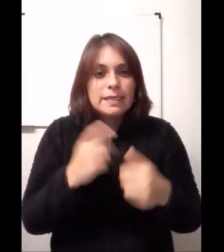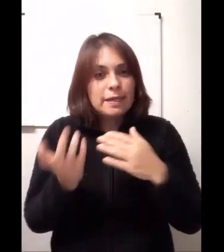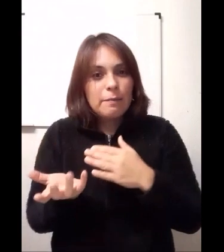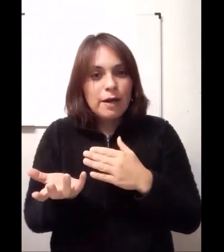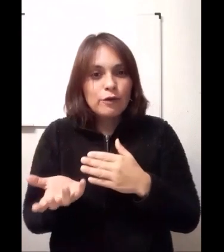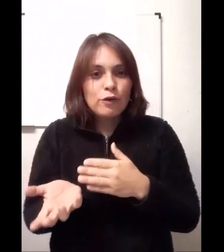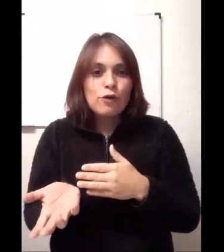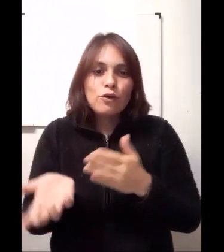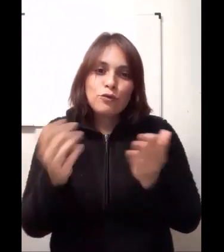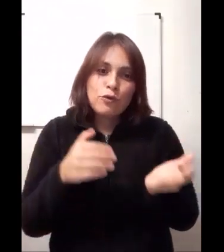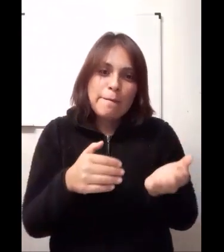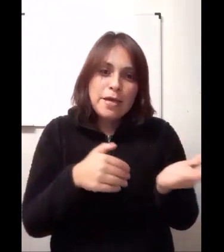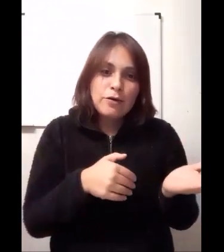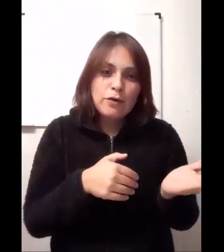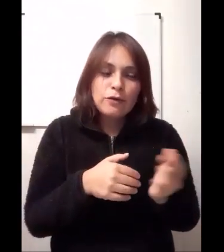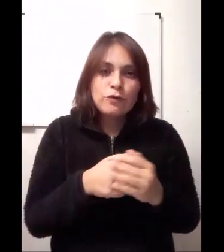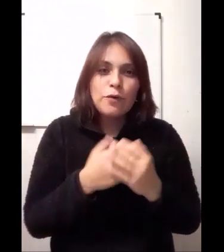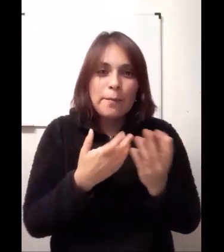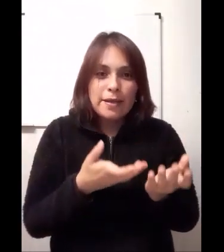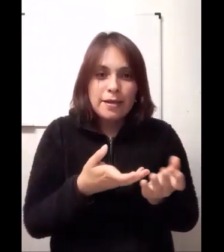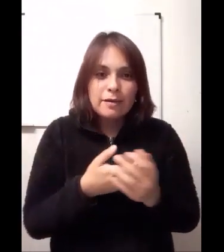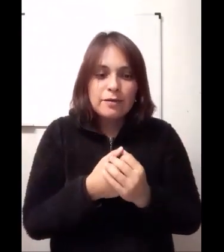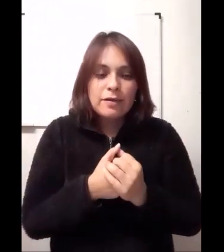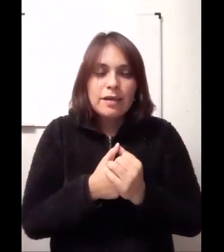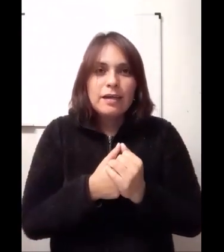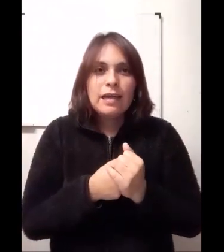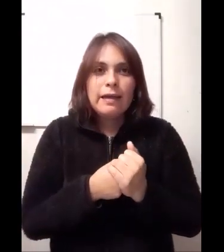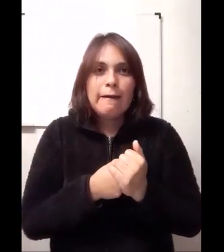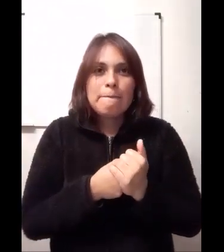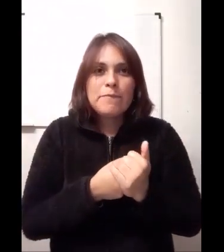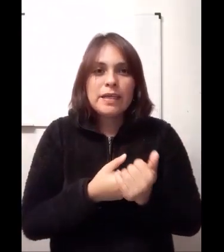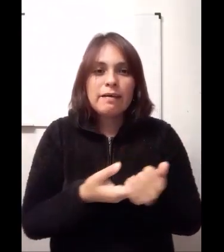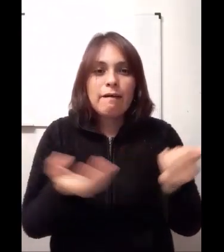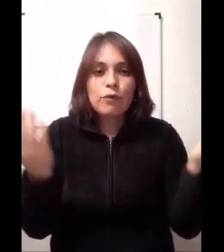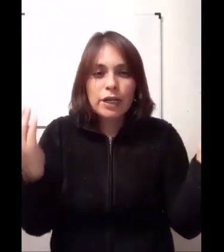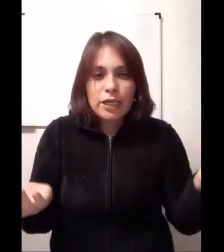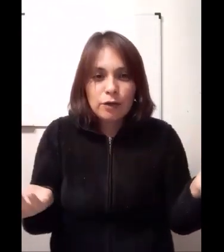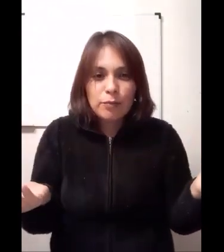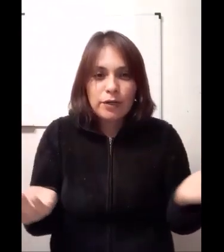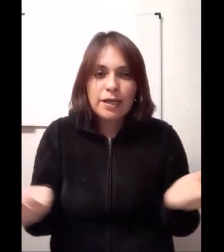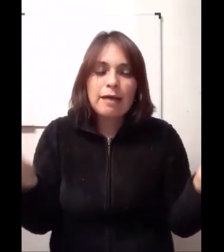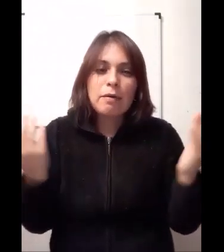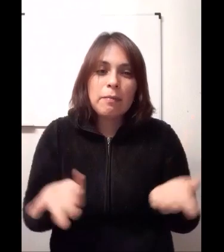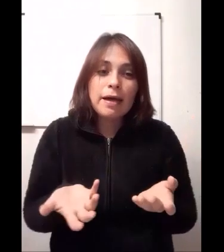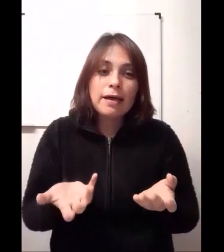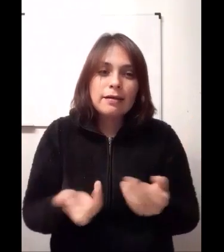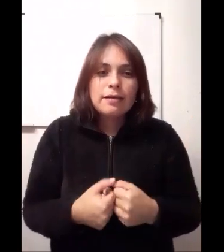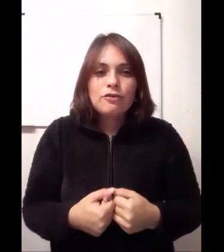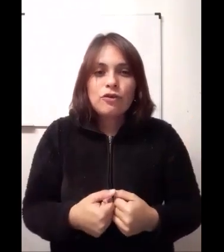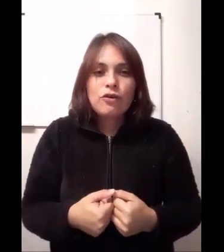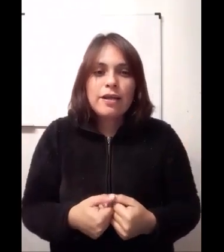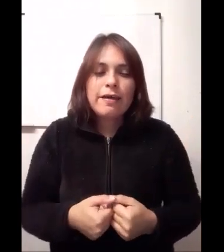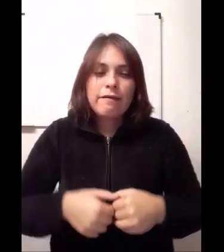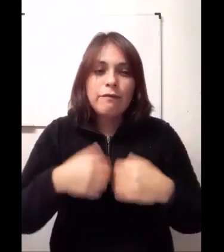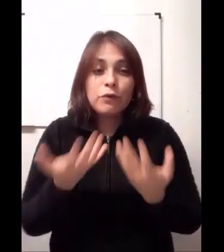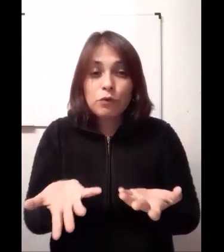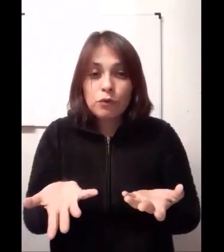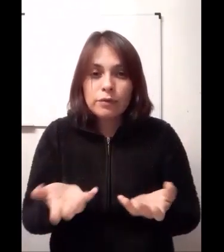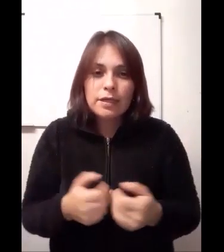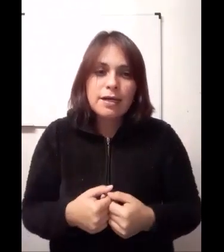sin embargo, su amigo, su compañero, estaba aburrido porque la mamá solo le daba frutas,